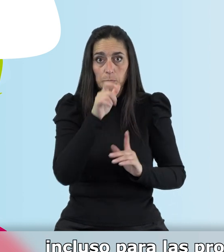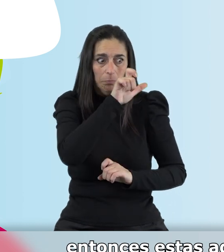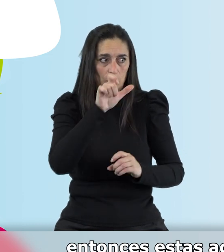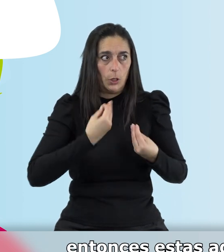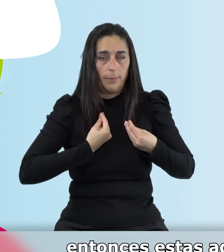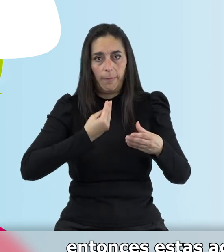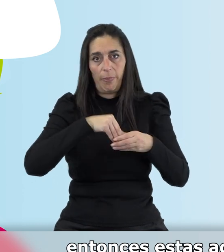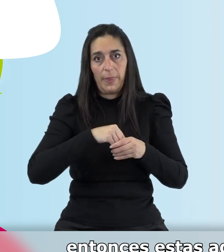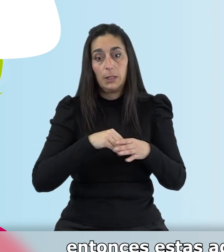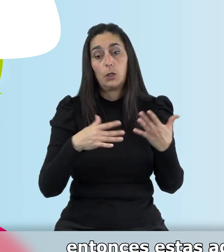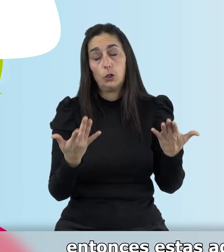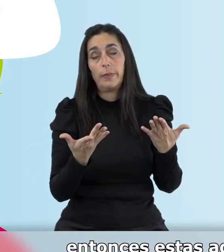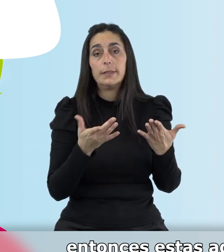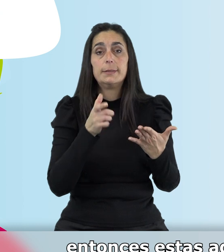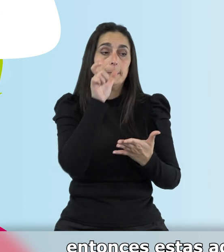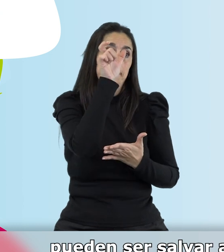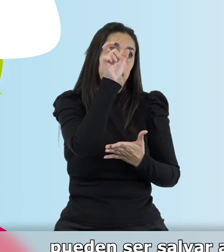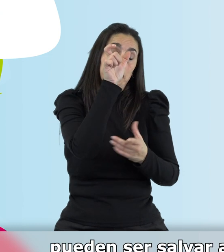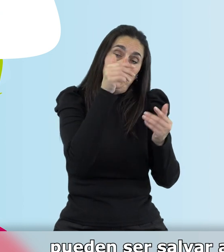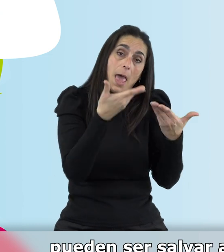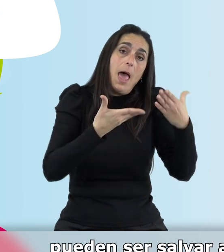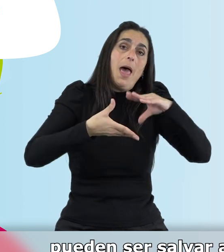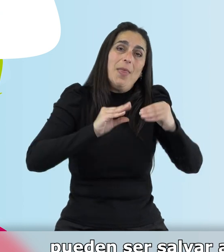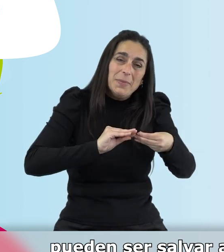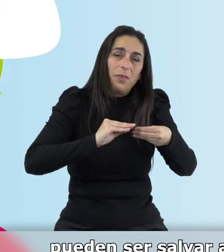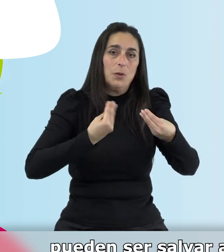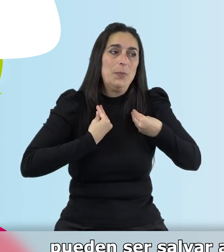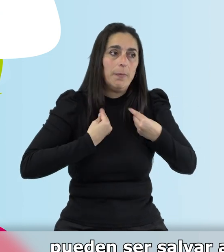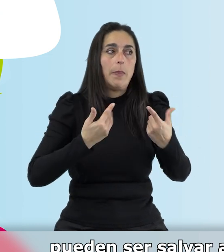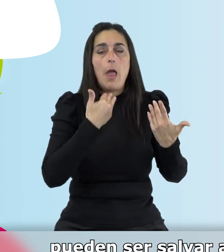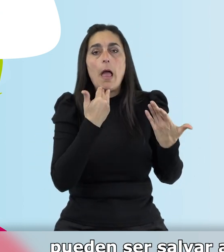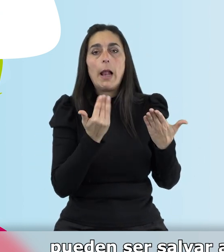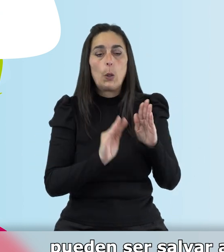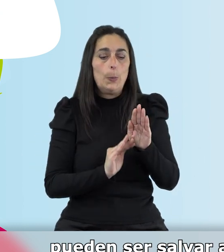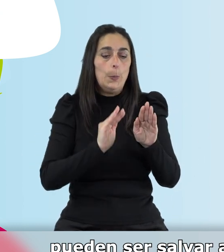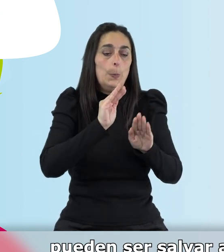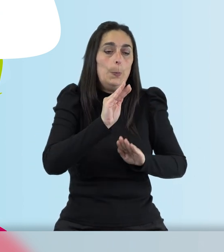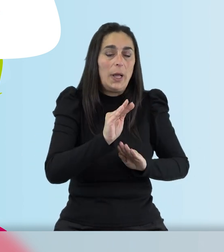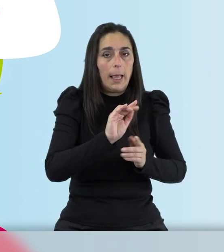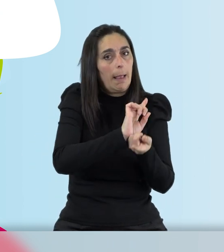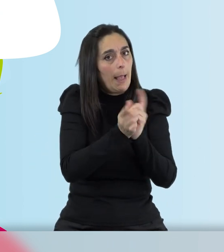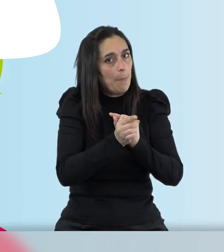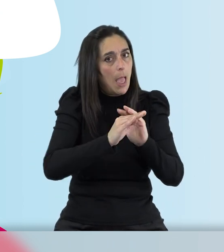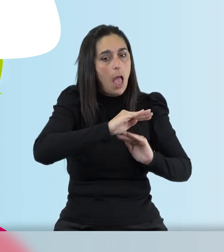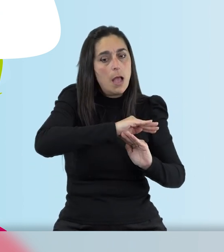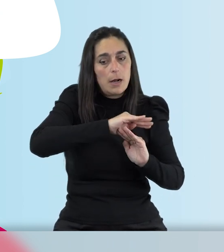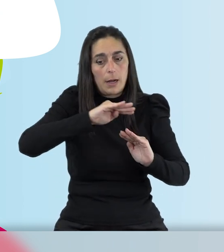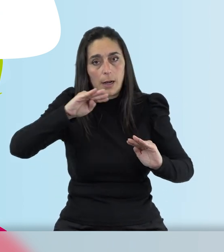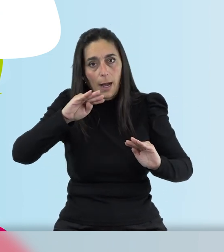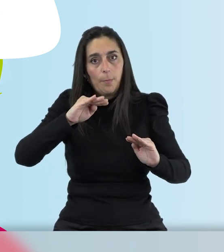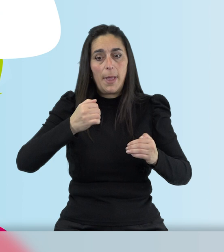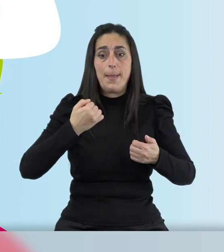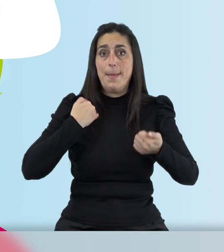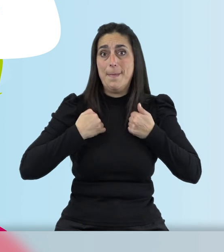viven dentro de él. Entonces, bueno, pues estas adaptaciones de vivienda pueden ser salvar algún banzo con alguna rampa, cambios de